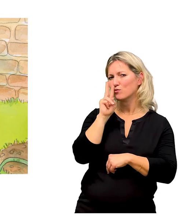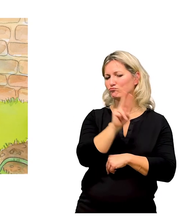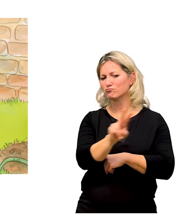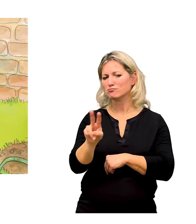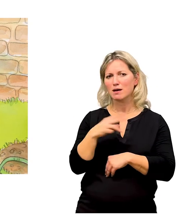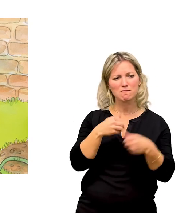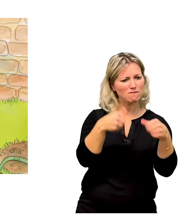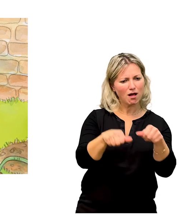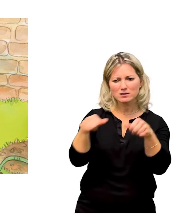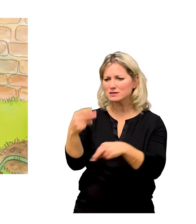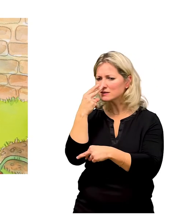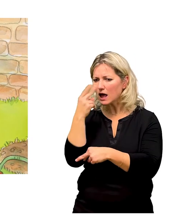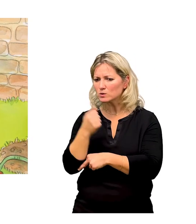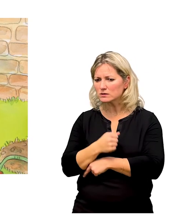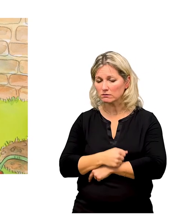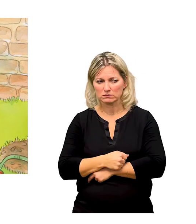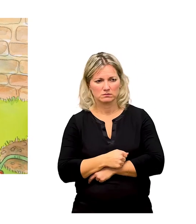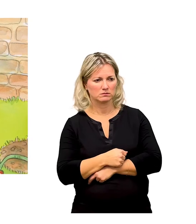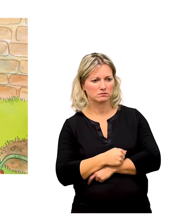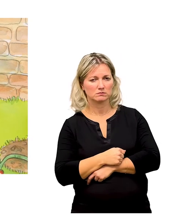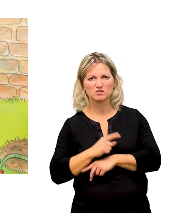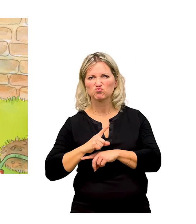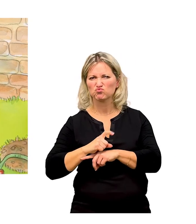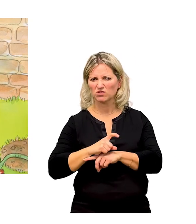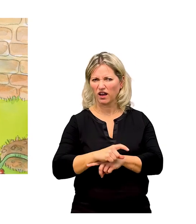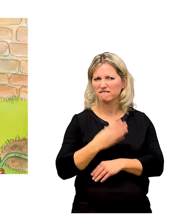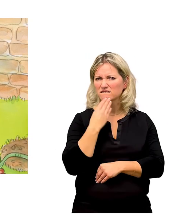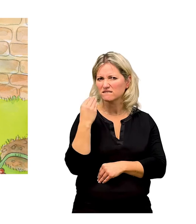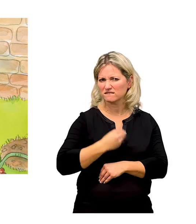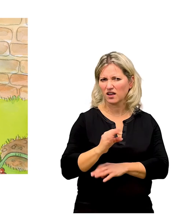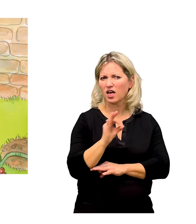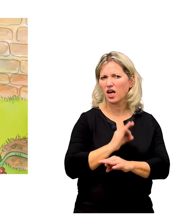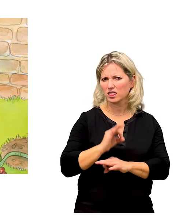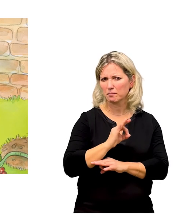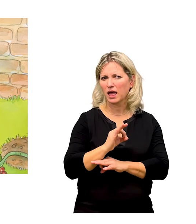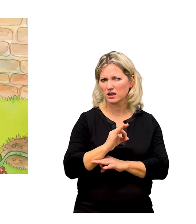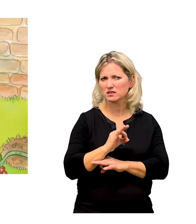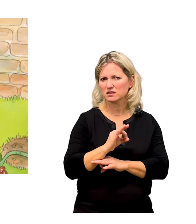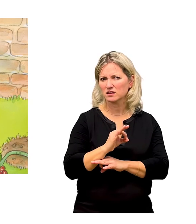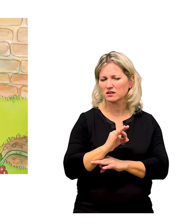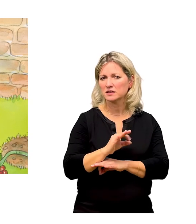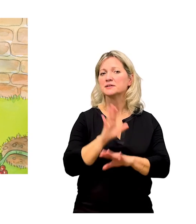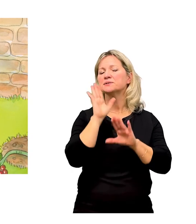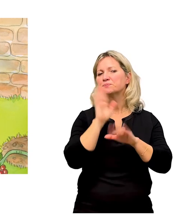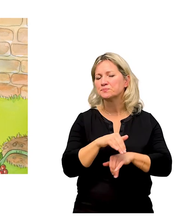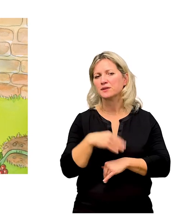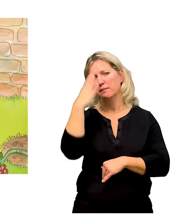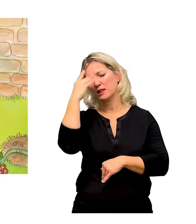Pflanzen machen. Ups, die Schnecken finden wohl auch Erdbeeren lecker, staunt Kim. Wir